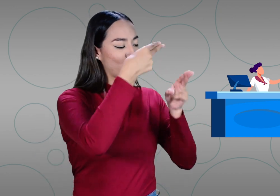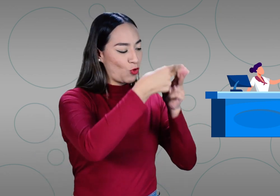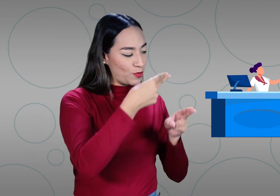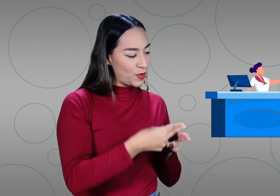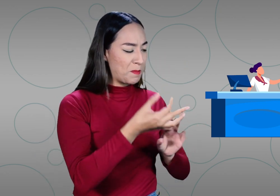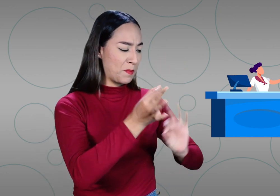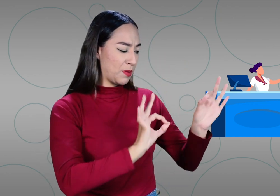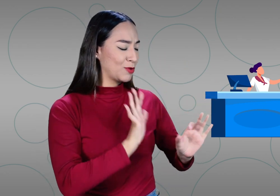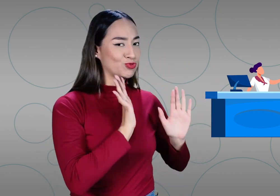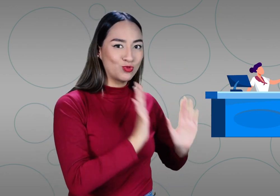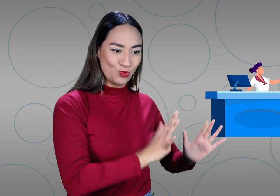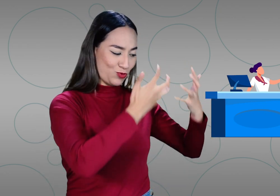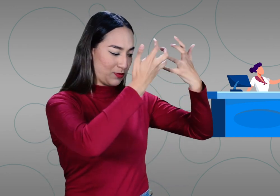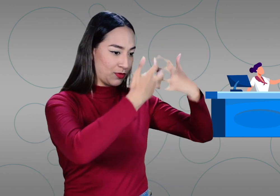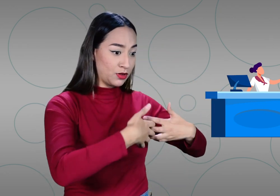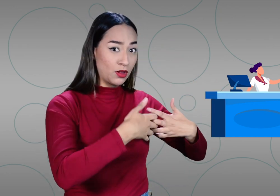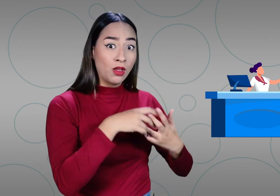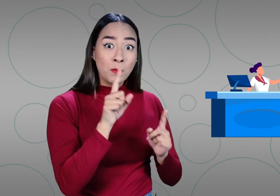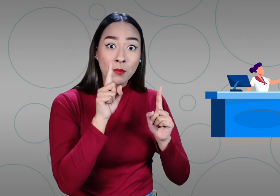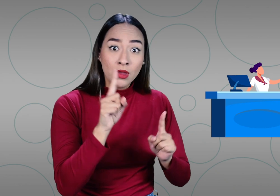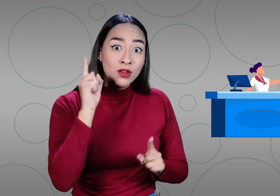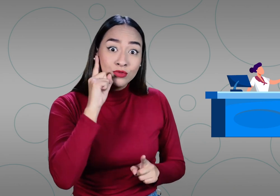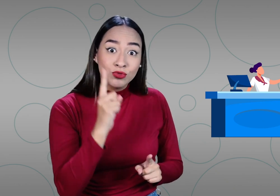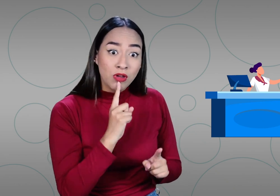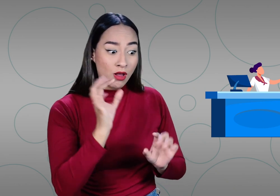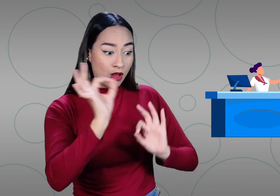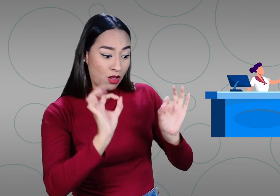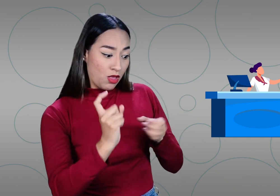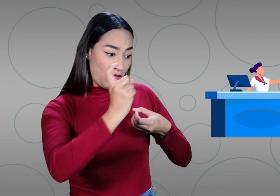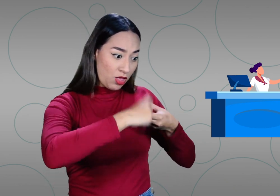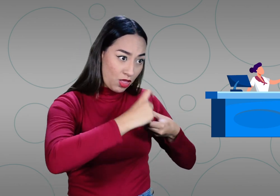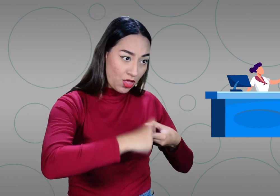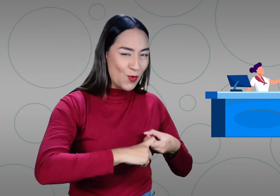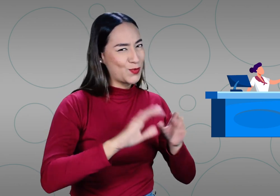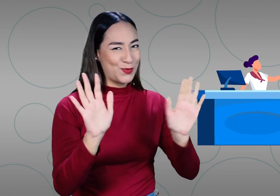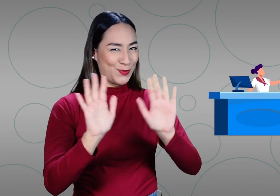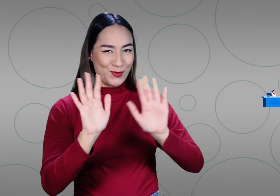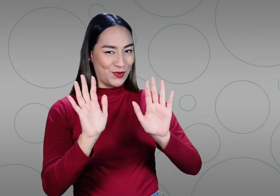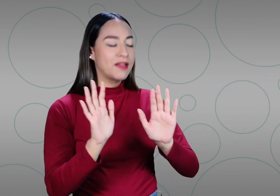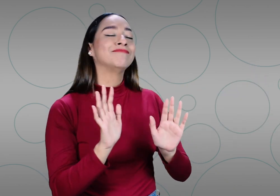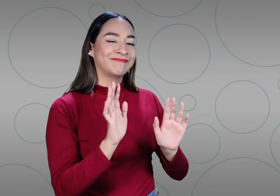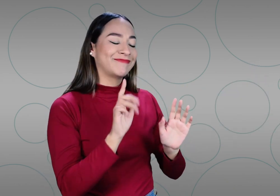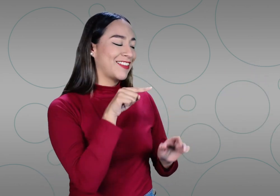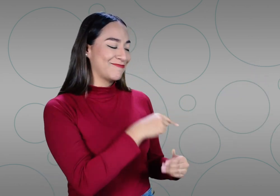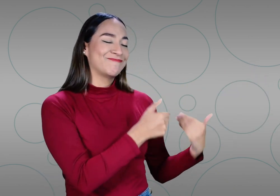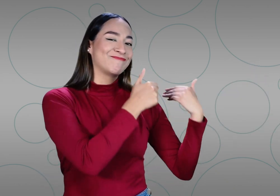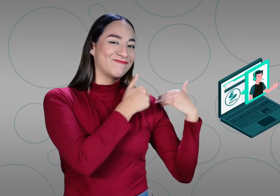para solicitar el intérprete quien le dará la comunicación. La persona sorda no debe hacer el registro ni acceder al servicio. Es el